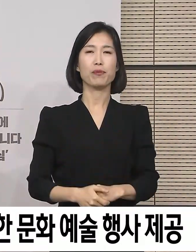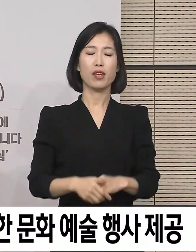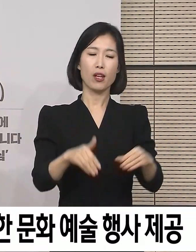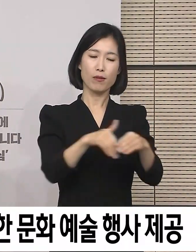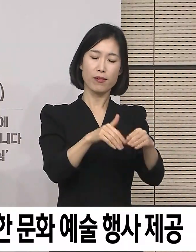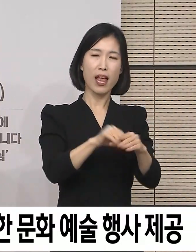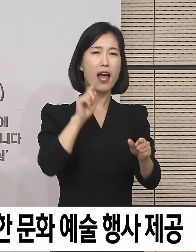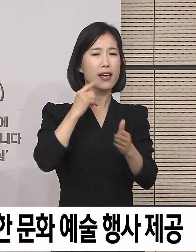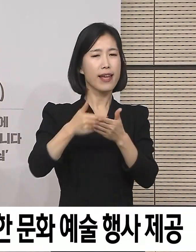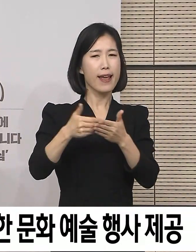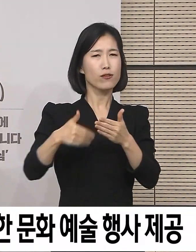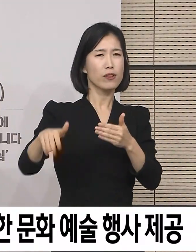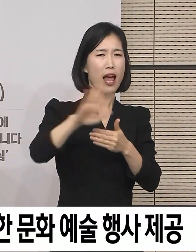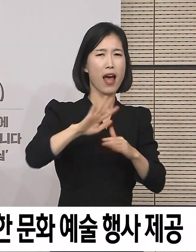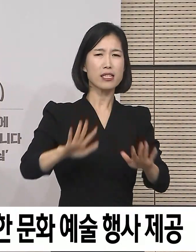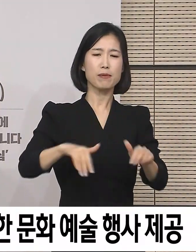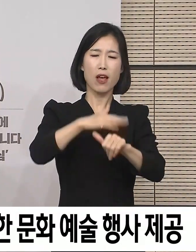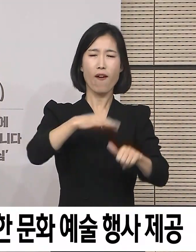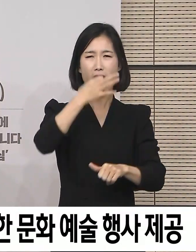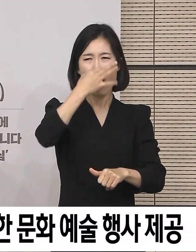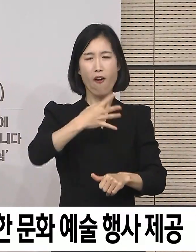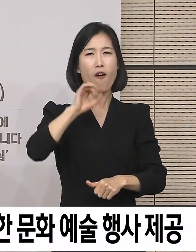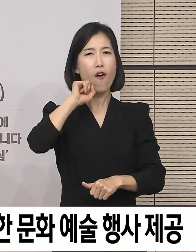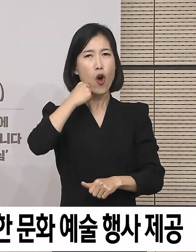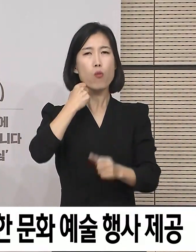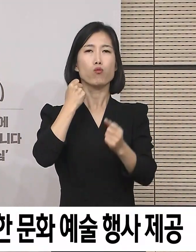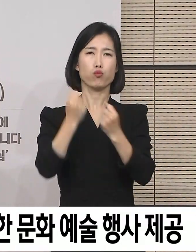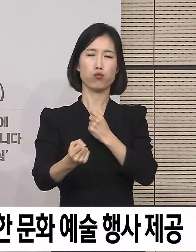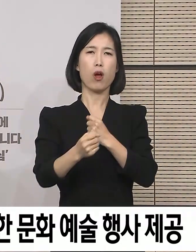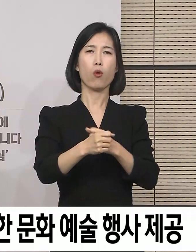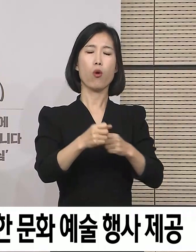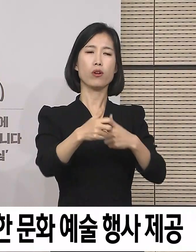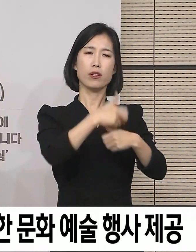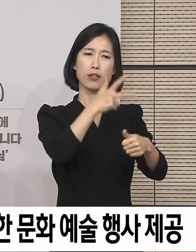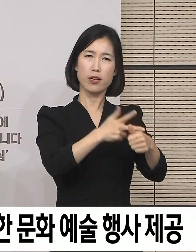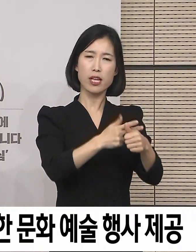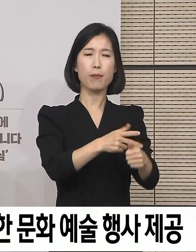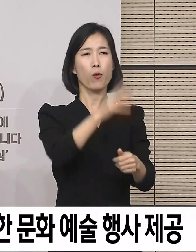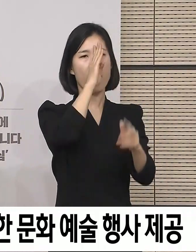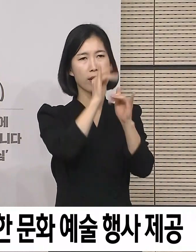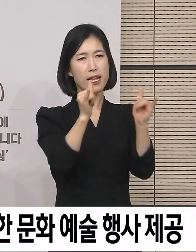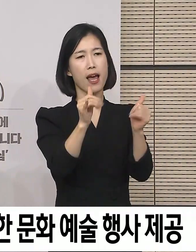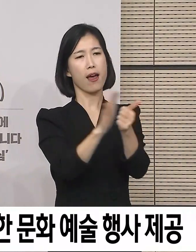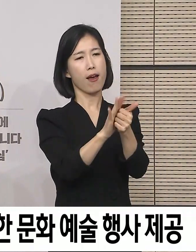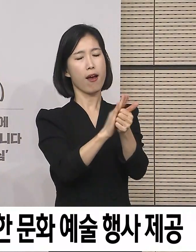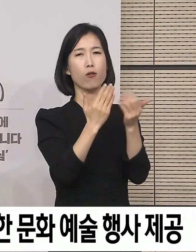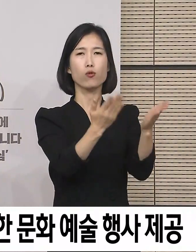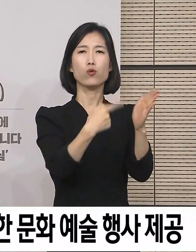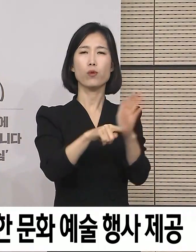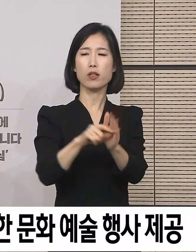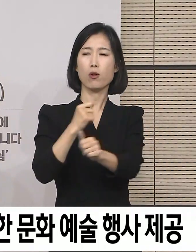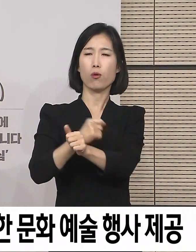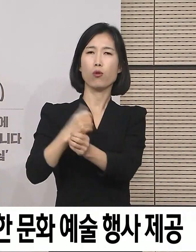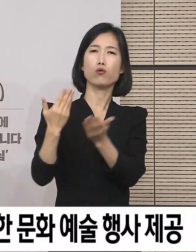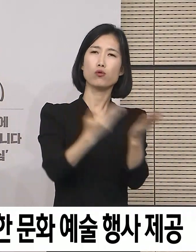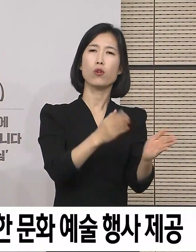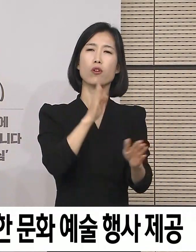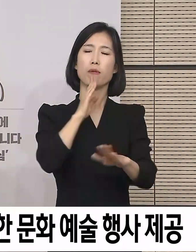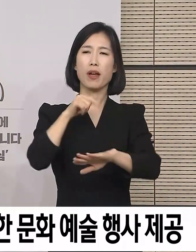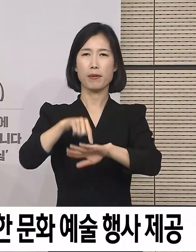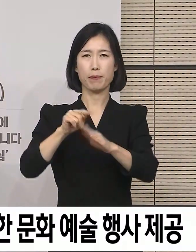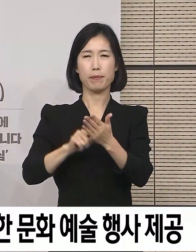전반적으로 아주 힘든 사항임에도 불구하고 의료진들과 환자분들의 심리적 회복에 함께해 주시는 것에 대해서